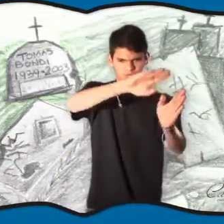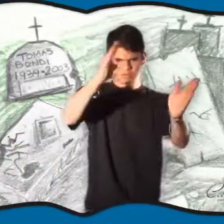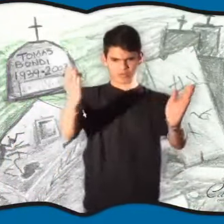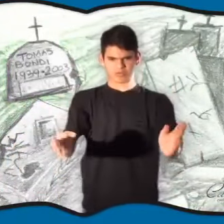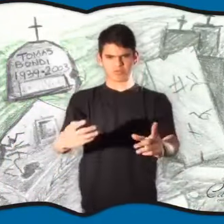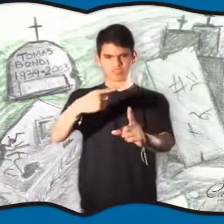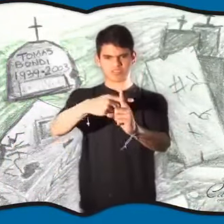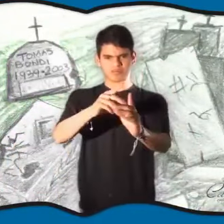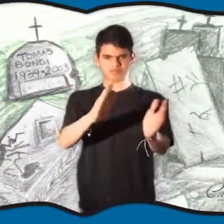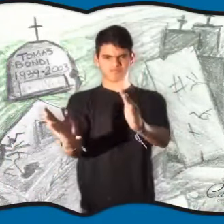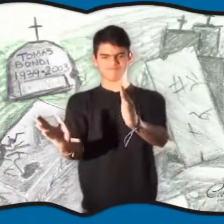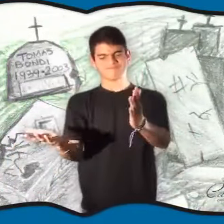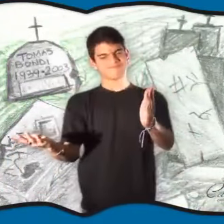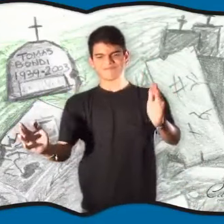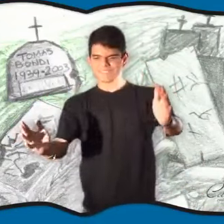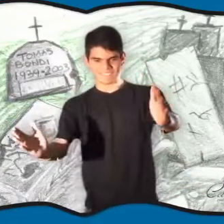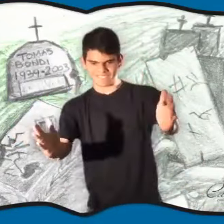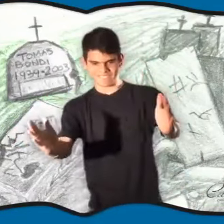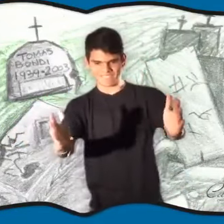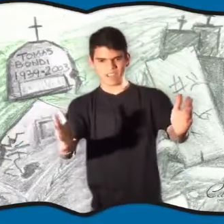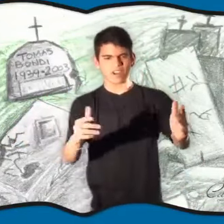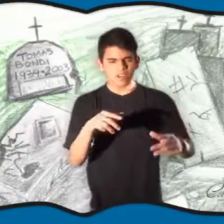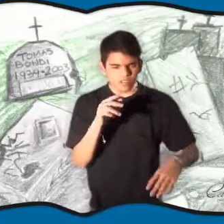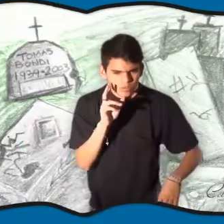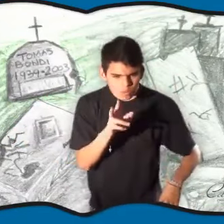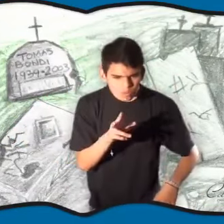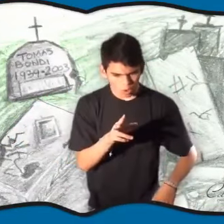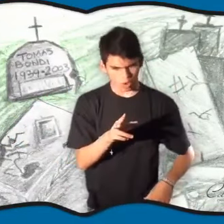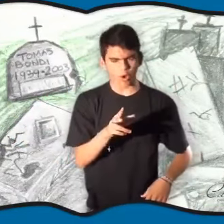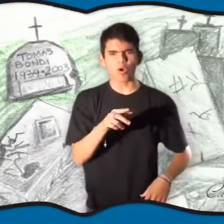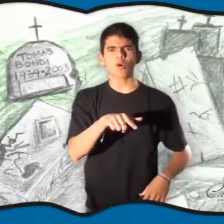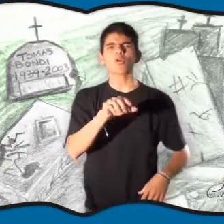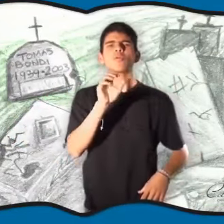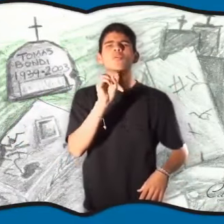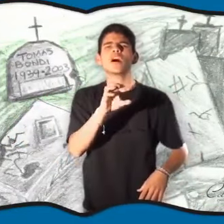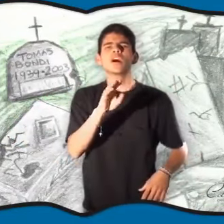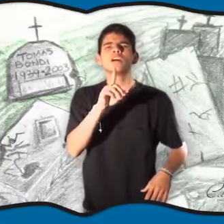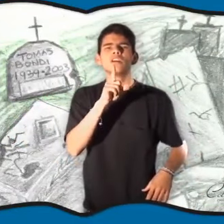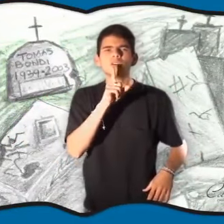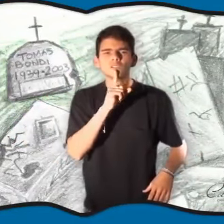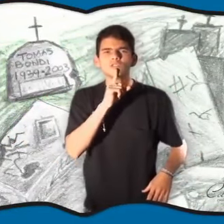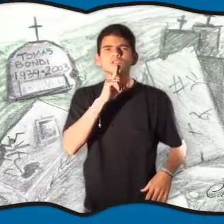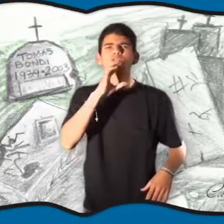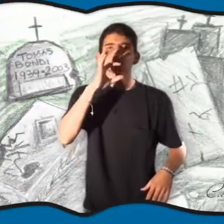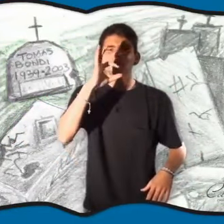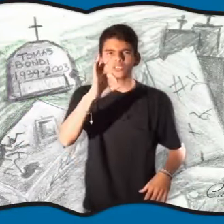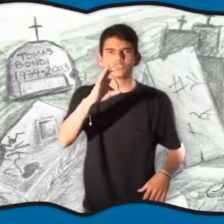Una vez, vio una lápida que le llamó la atención y que decía Tomás Bondi.